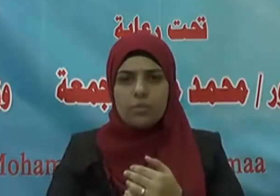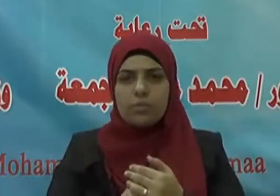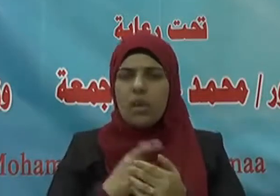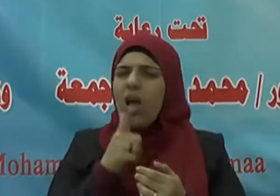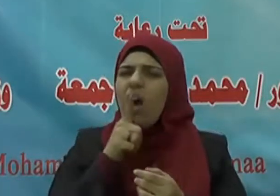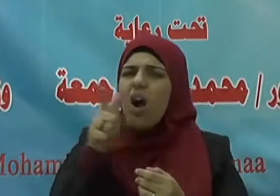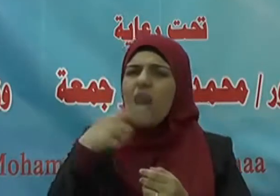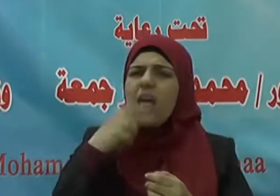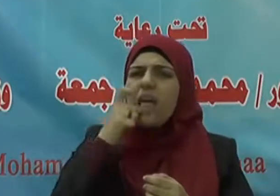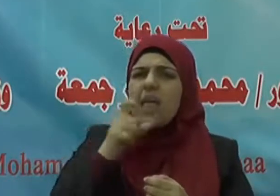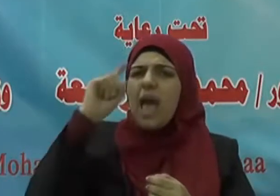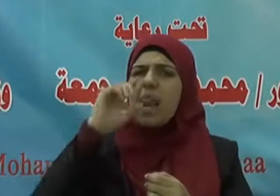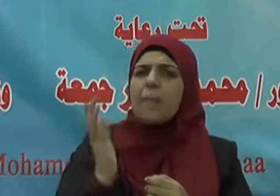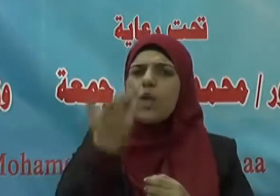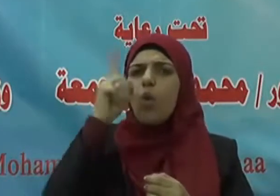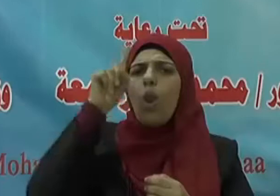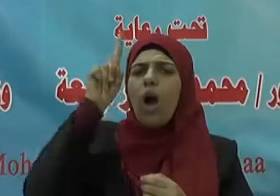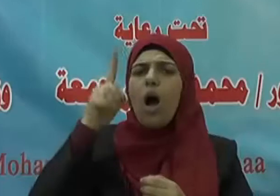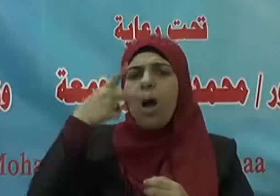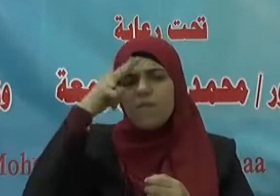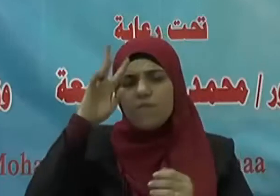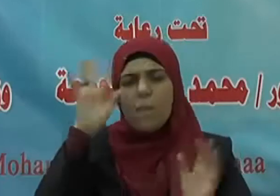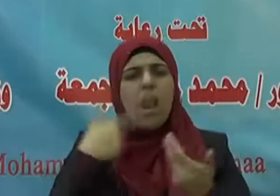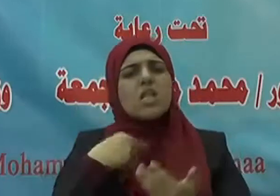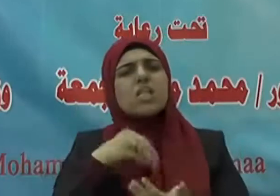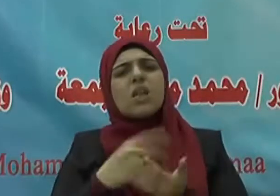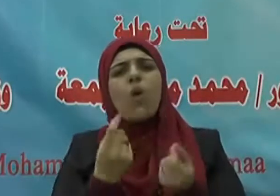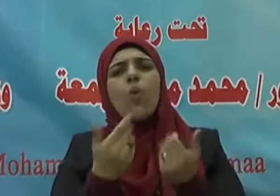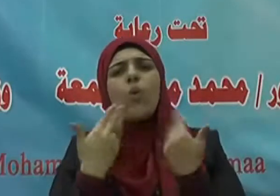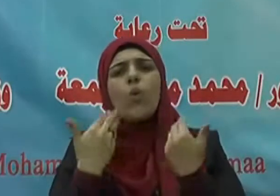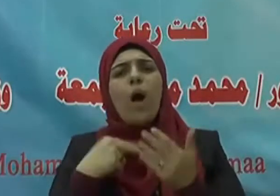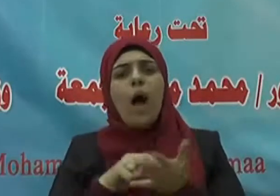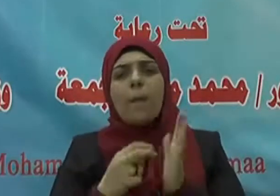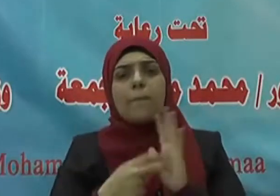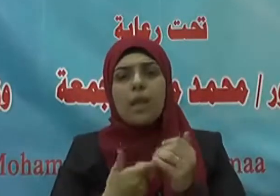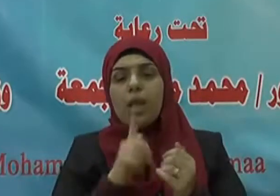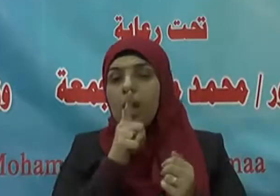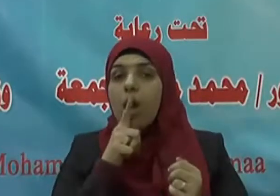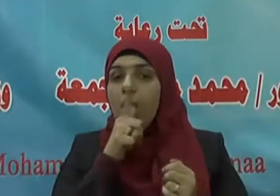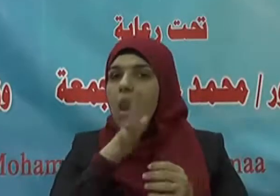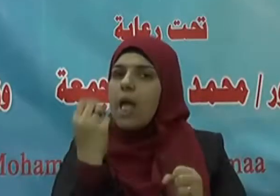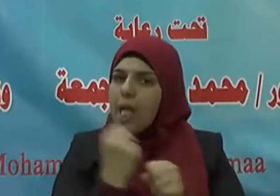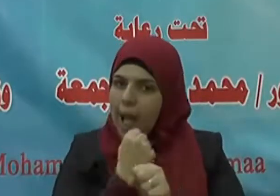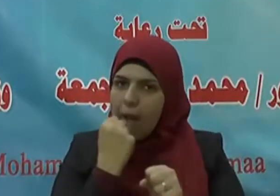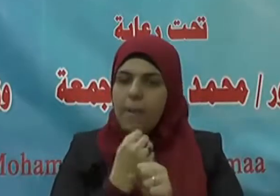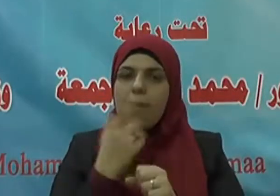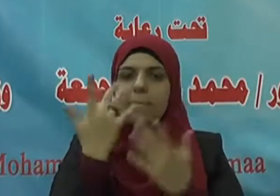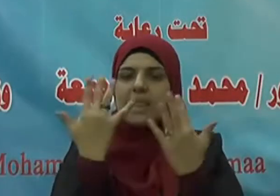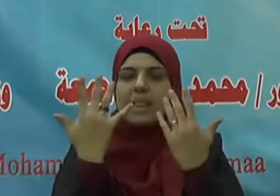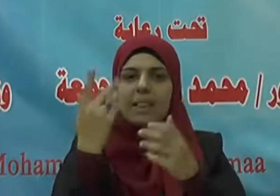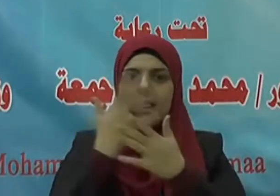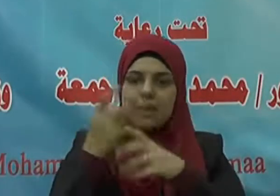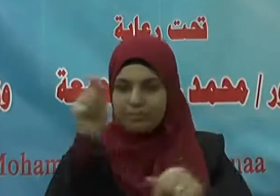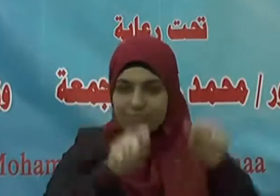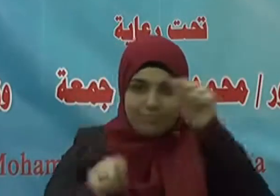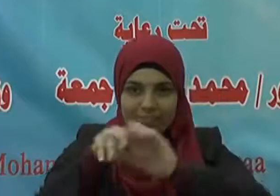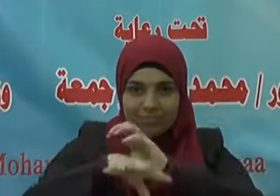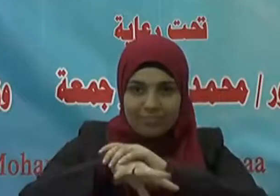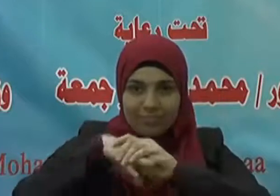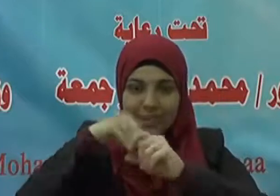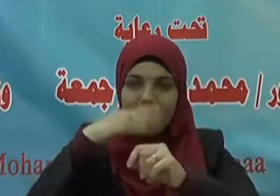فقالوا يا نبي الله فمن لم يجد قال يعمل بيده